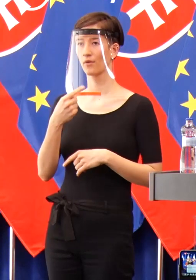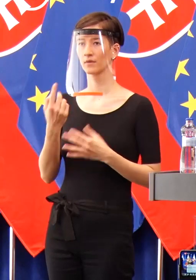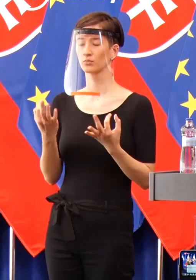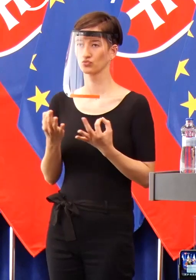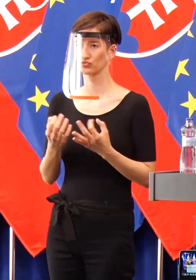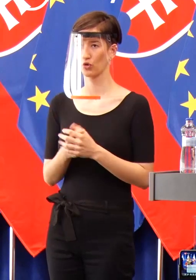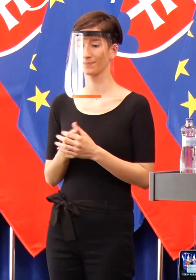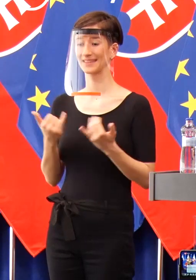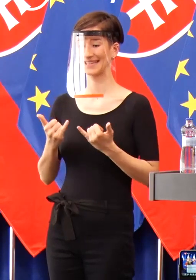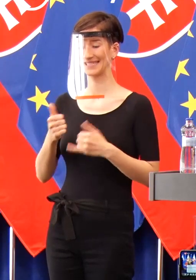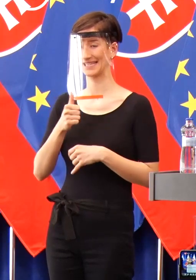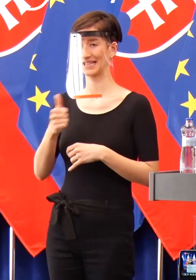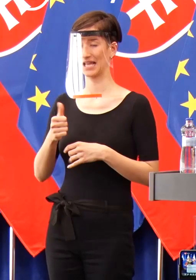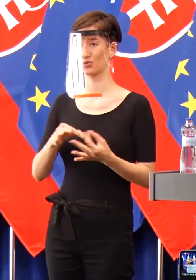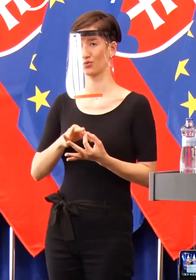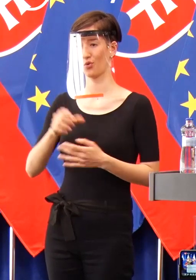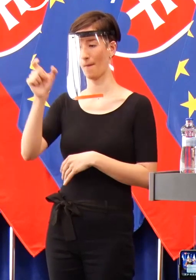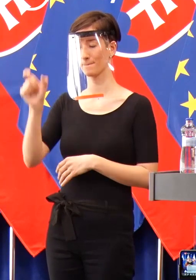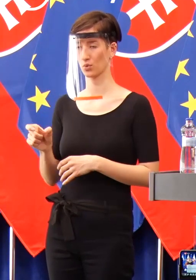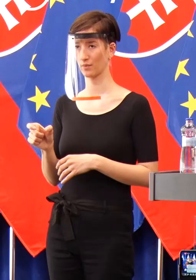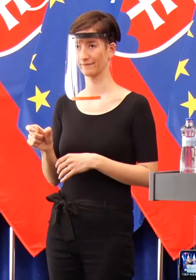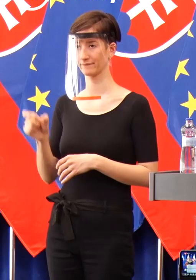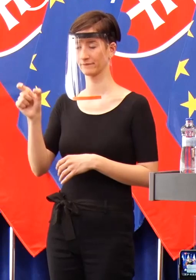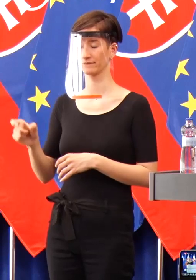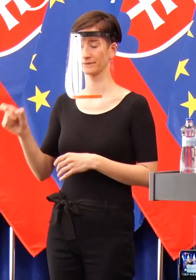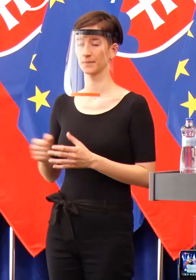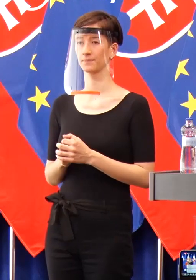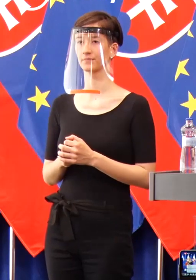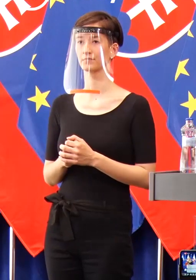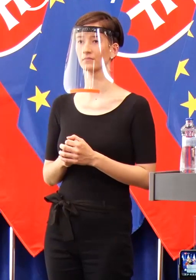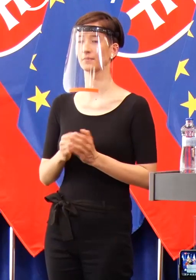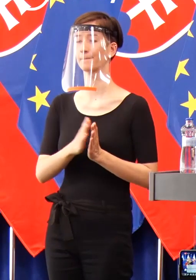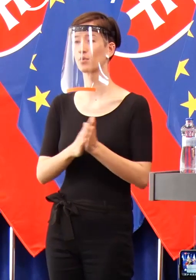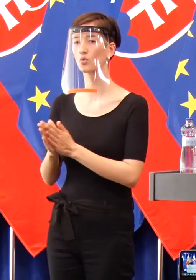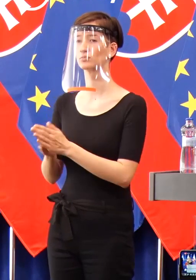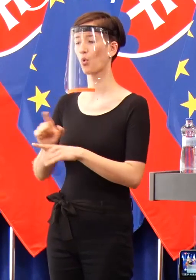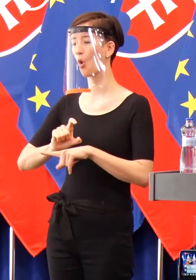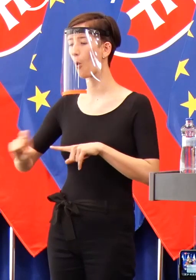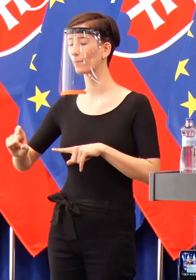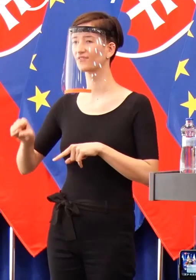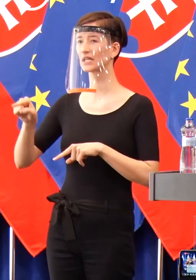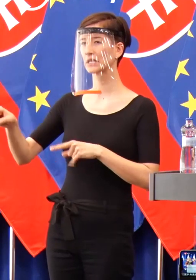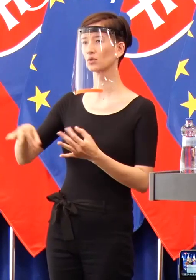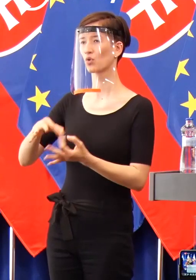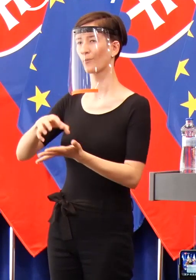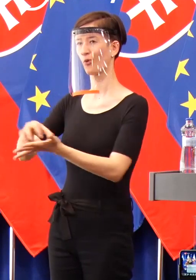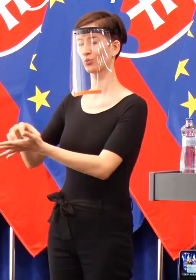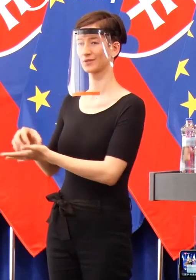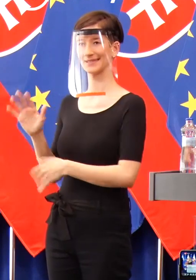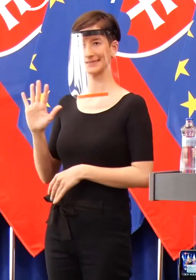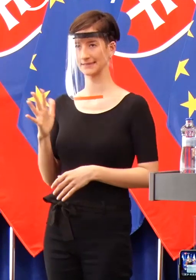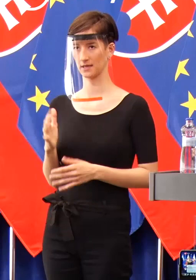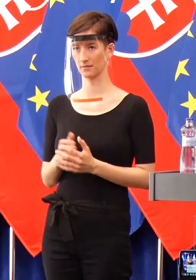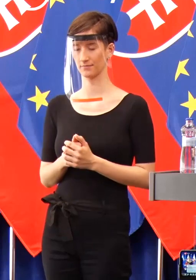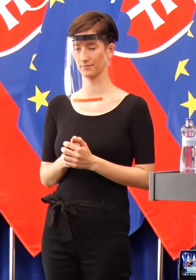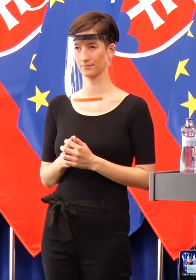že dnes je deň Rómov. Nie Rómovia sú tí, ktorí teraz tu roznášajú vírus alebo môžu nás ohroziť. Poviem, nie